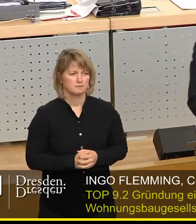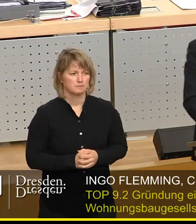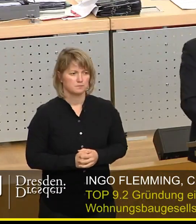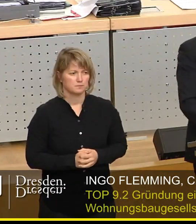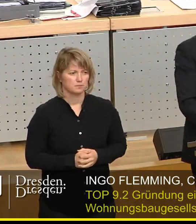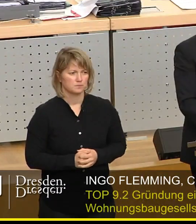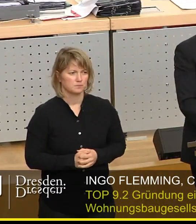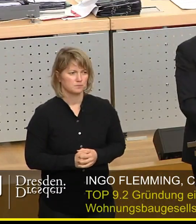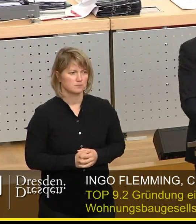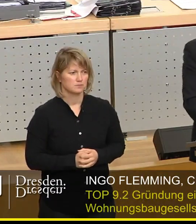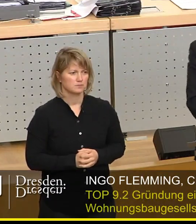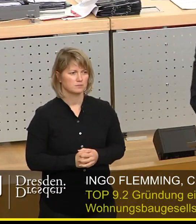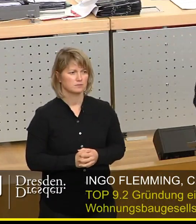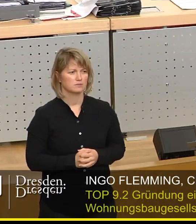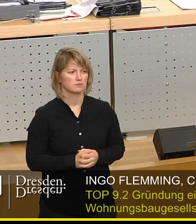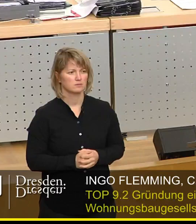Sie setzen